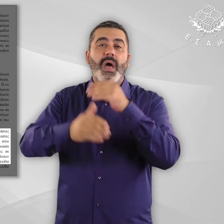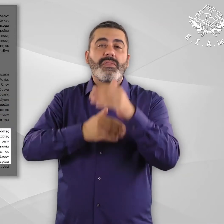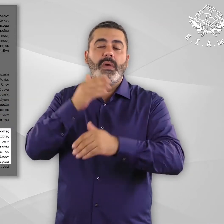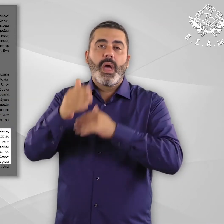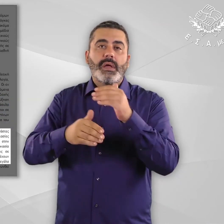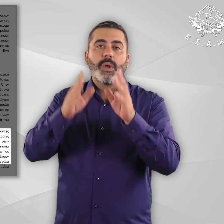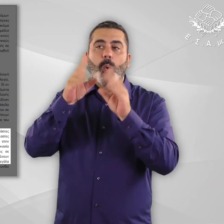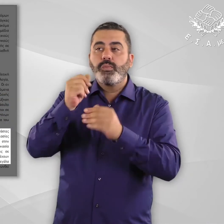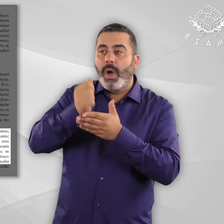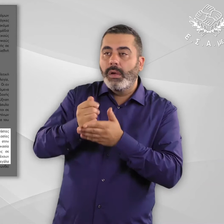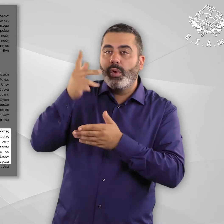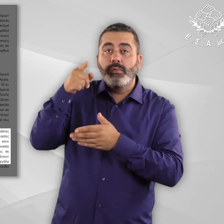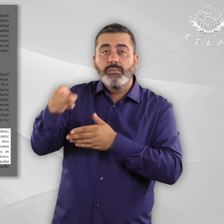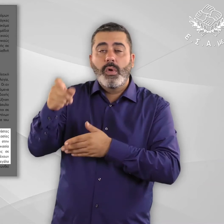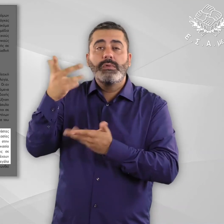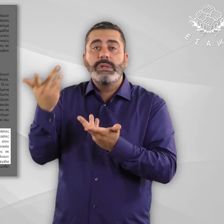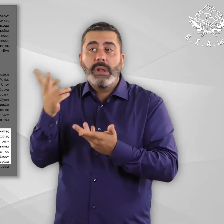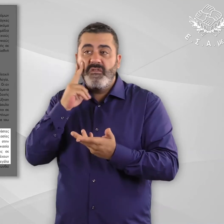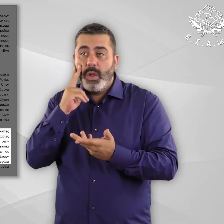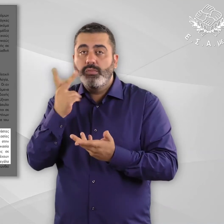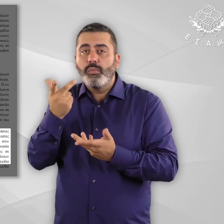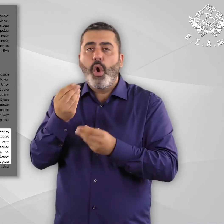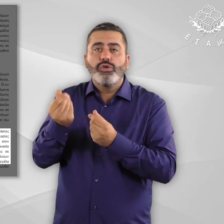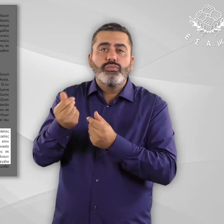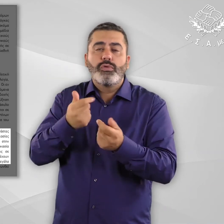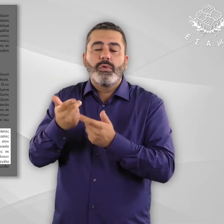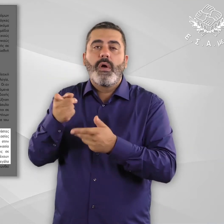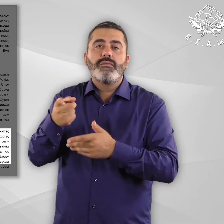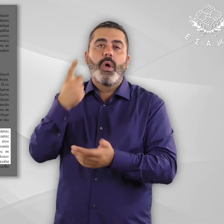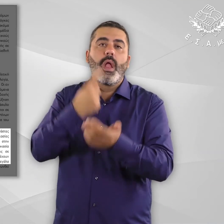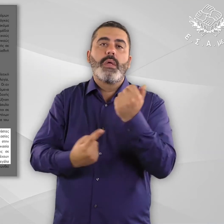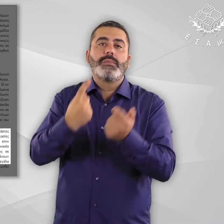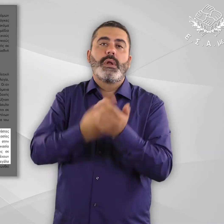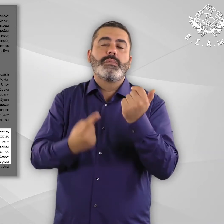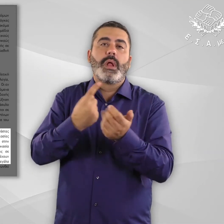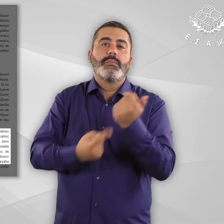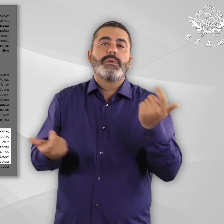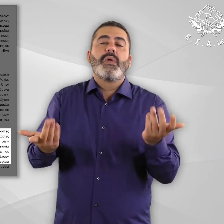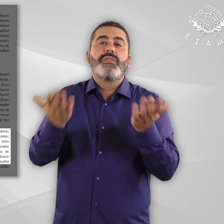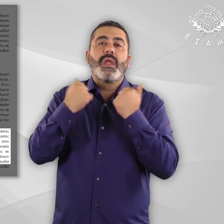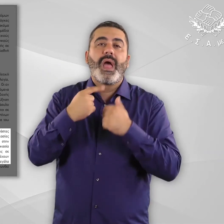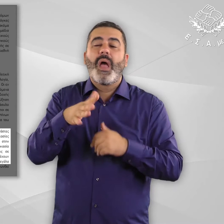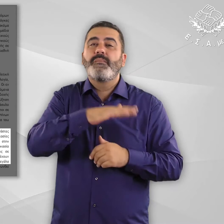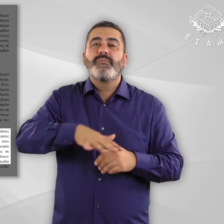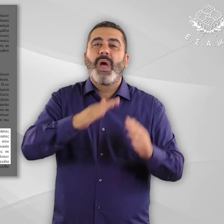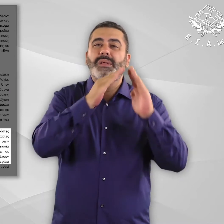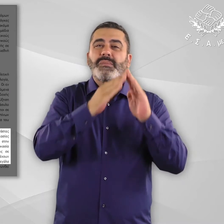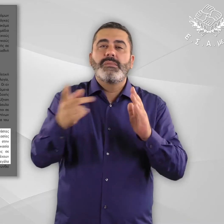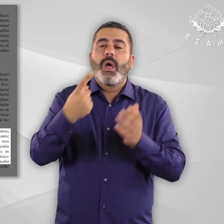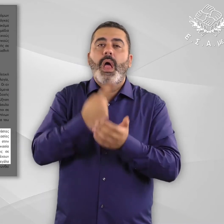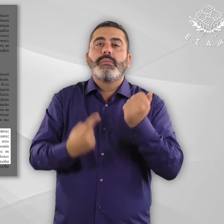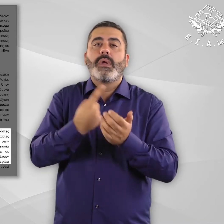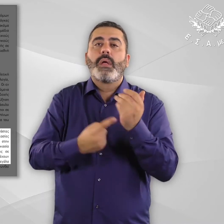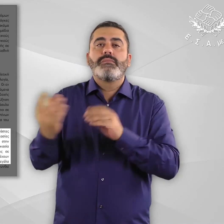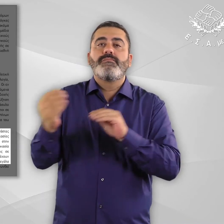διαδικασία αξιολόγησης της ευαλωτότητας, καθώς και οι ελλείψεις σε κατάλληλες θεγαστικές θομές φιλοξενίας στην Ενδοχώρα